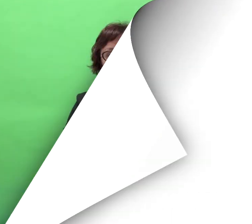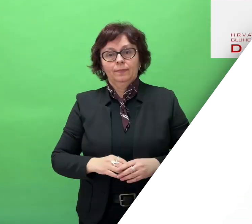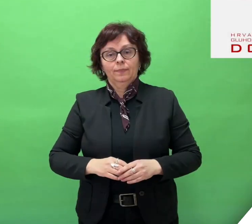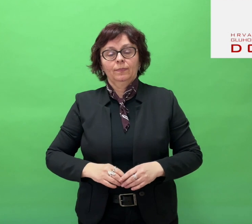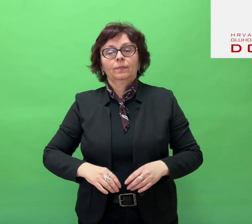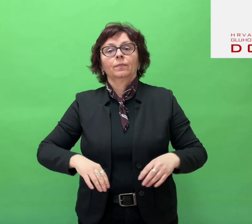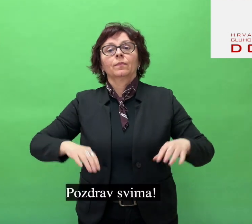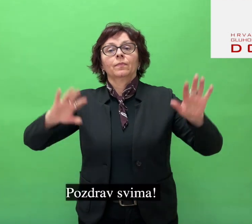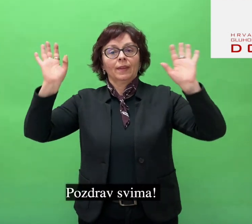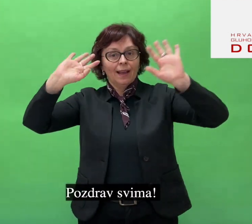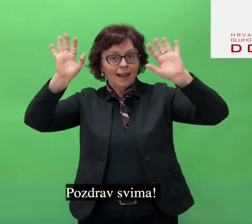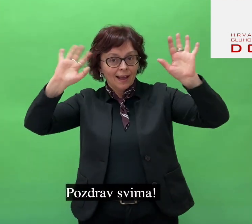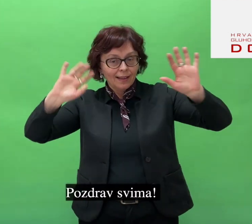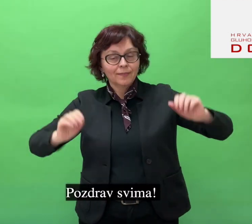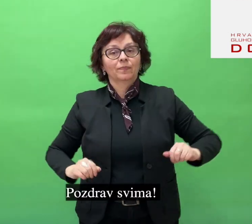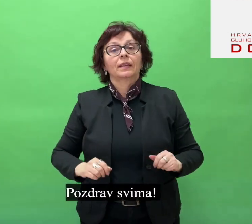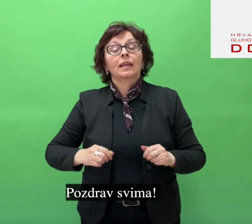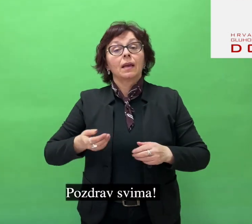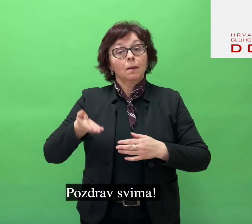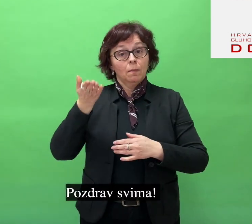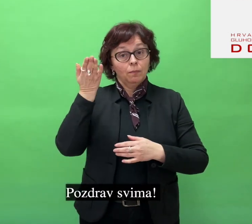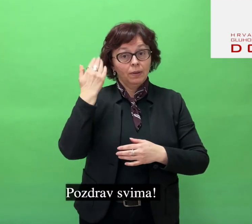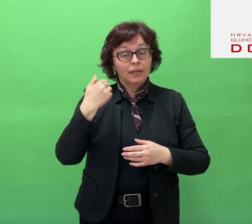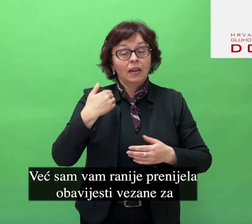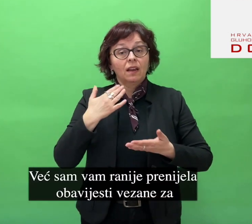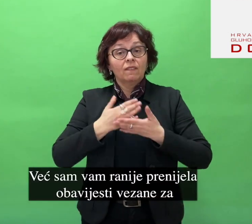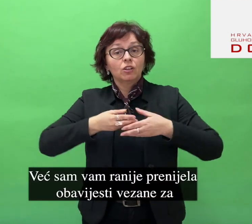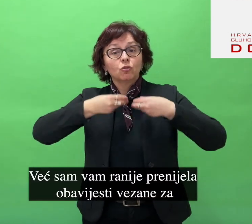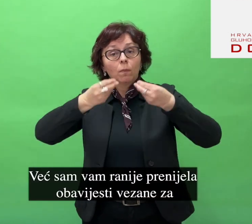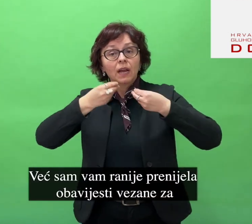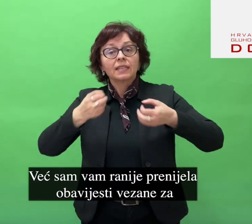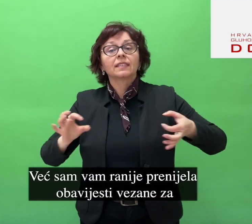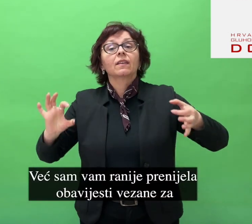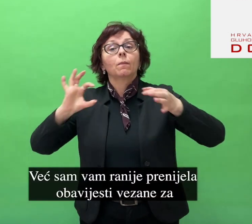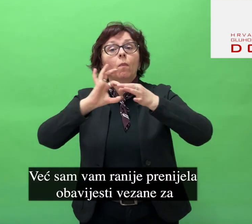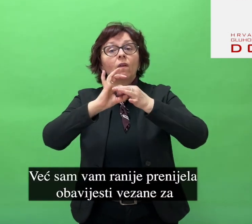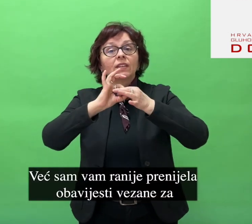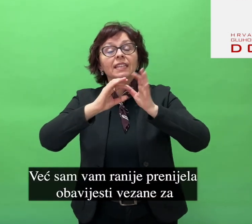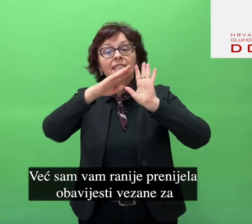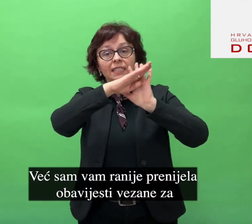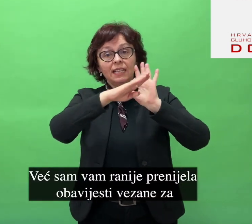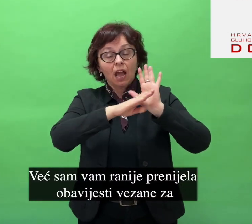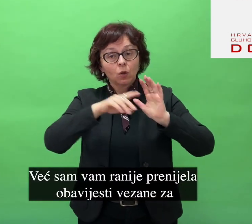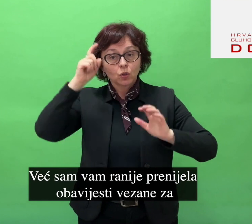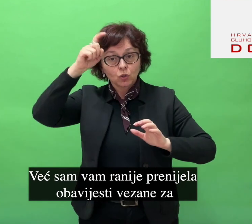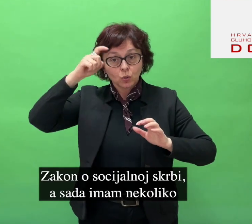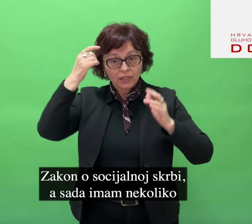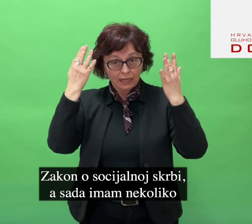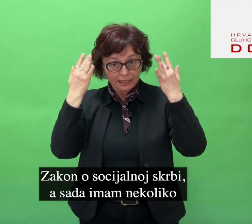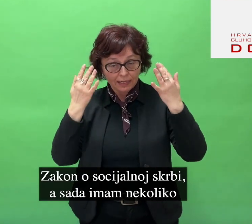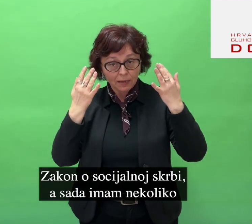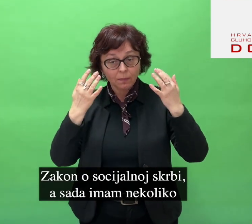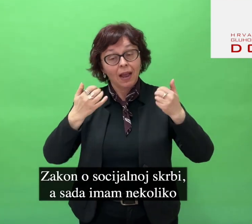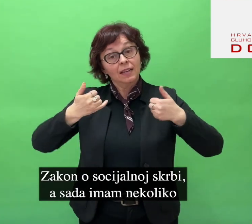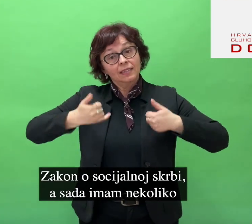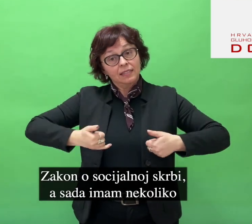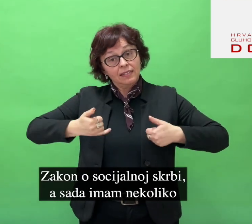Pozdrav svima! Već sam vam ranije prenijela obavijesti vezane za zakon o socijalnoj